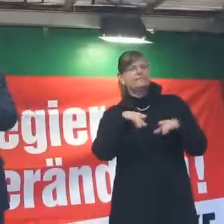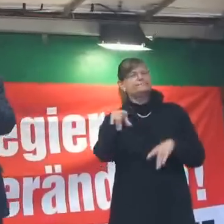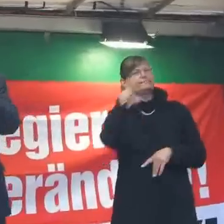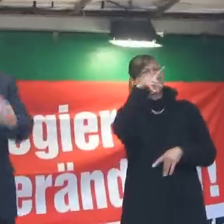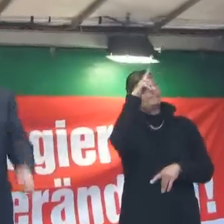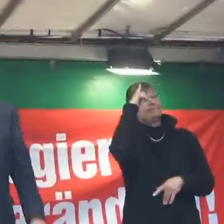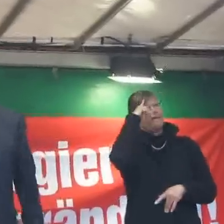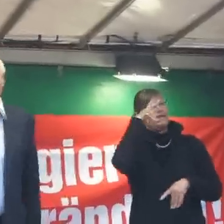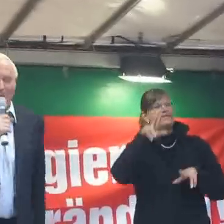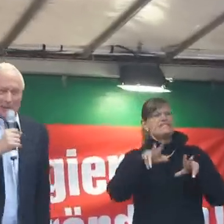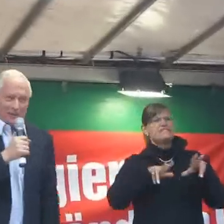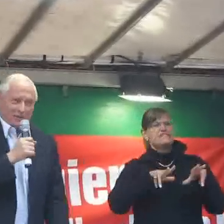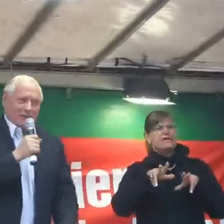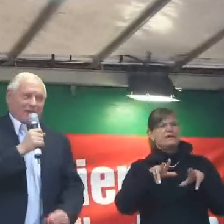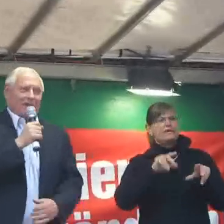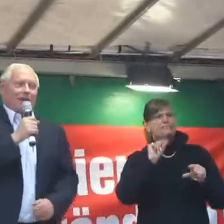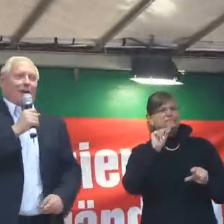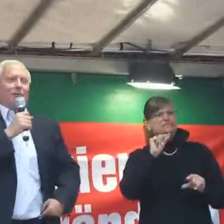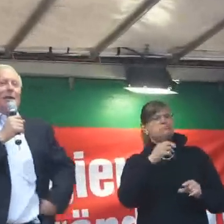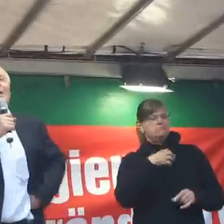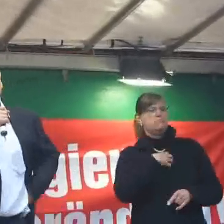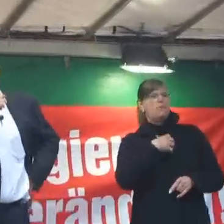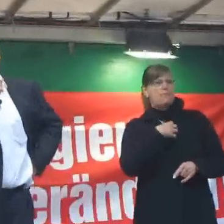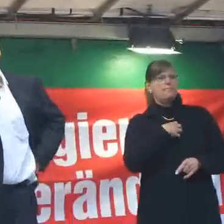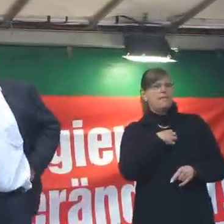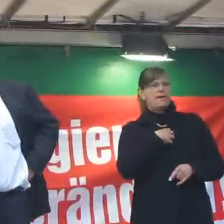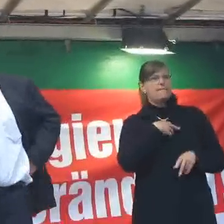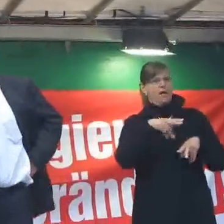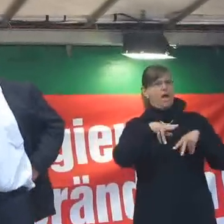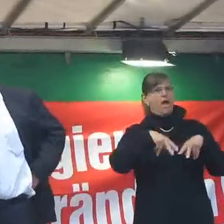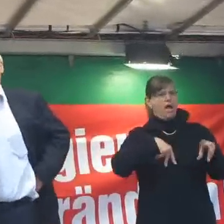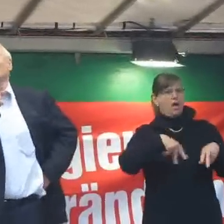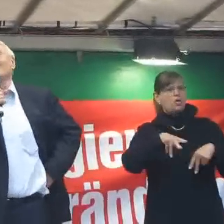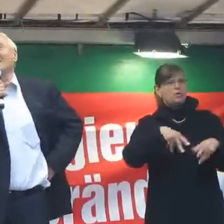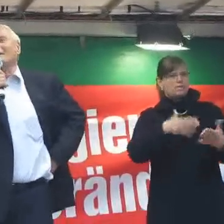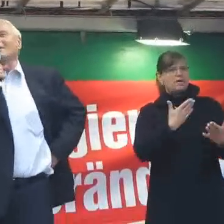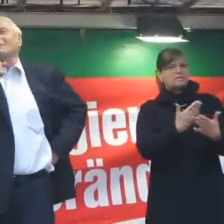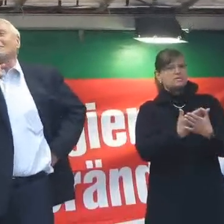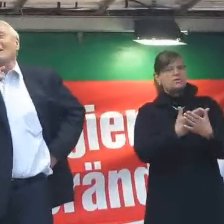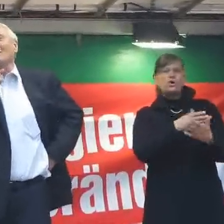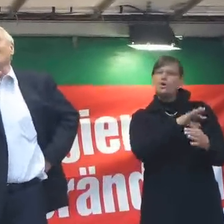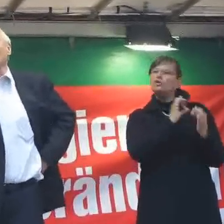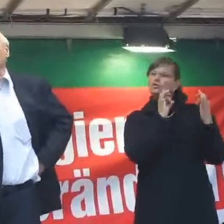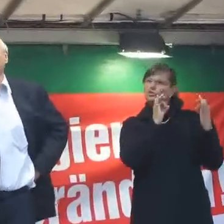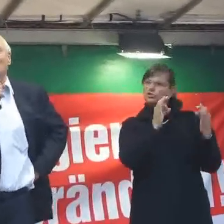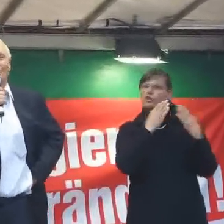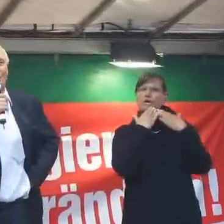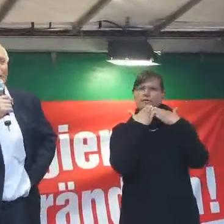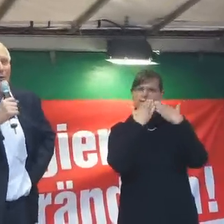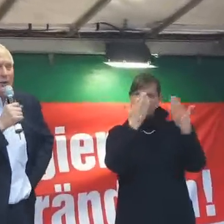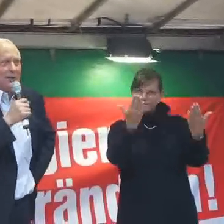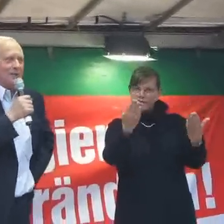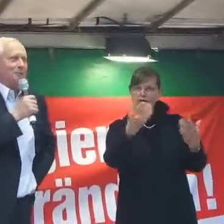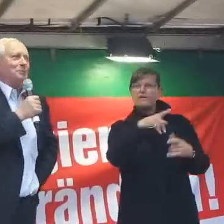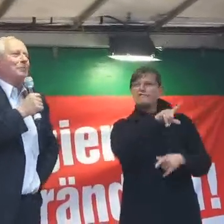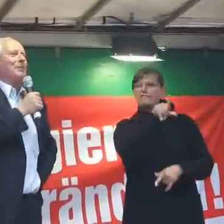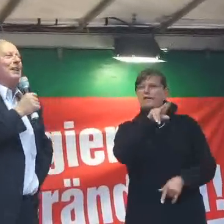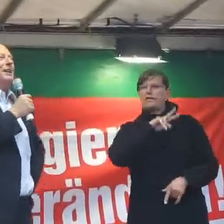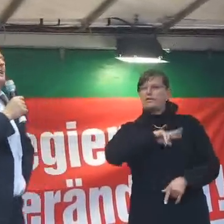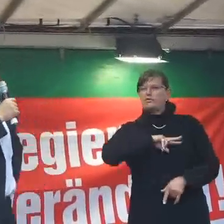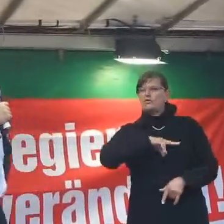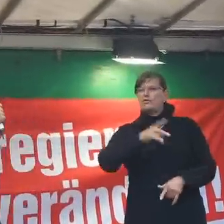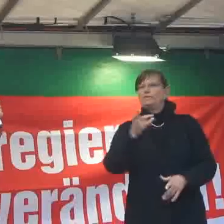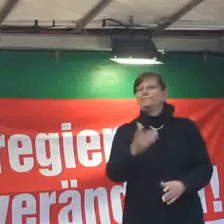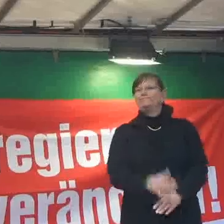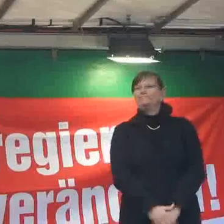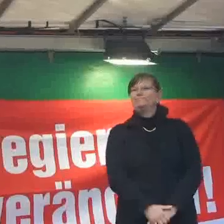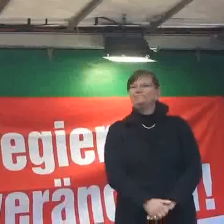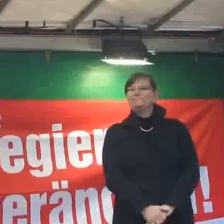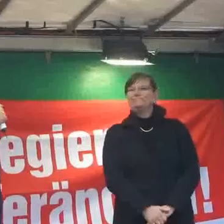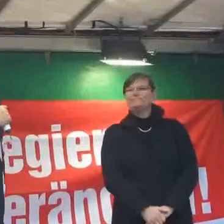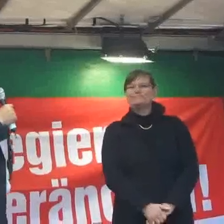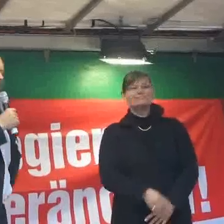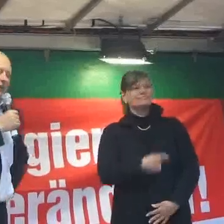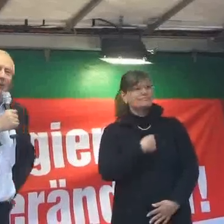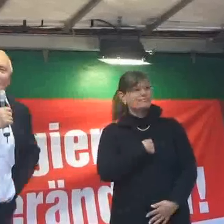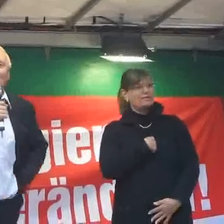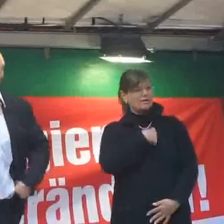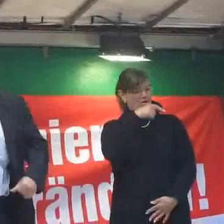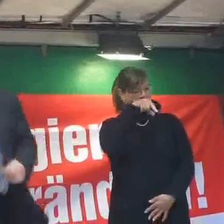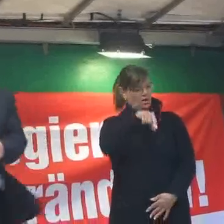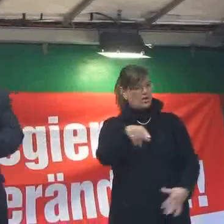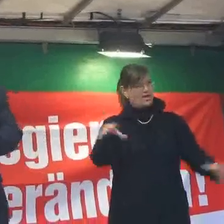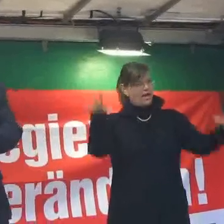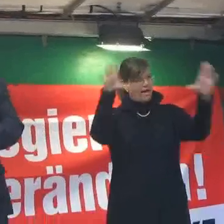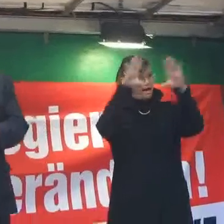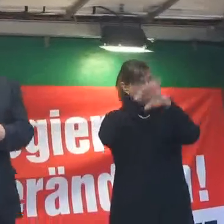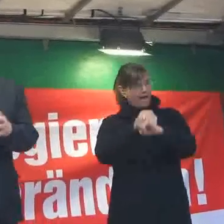Verkehr ist das manchmal etwas schwierig auf den Autobahnen. Also schönen Dank dafür, dass Sie so viel Geduld hatten. Ich bin heute Abend hierher